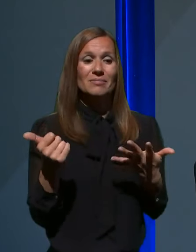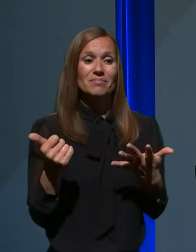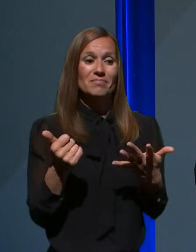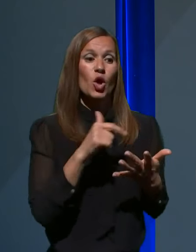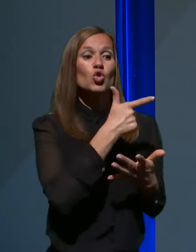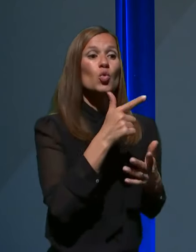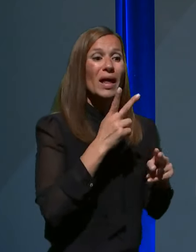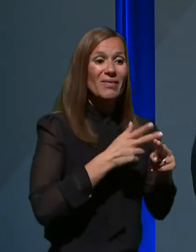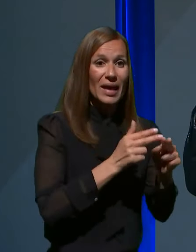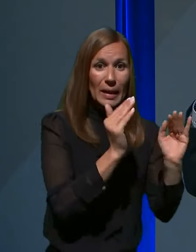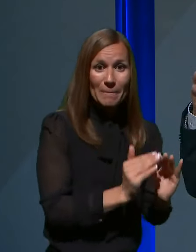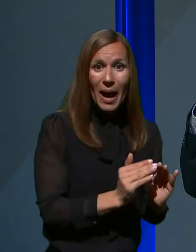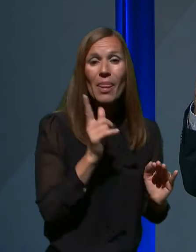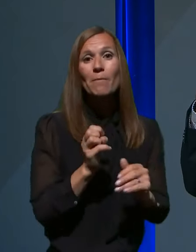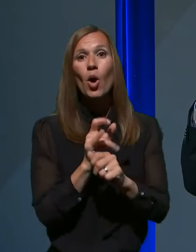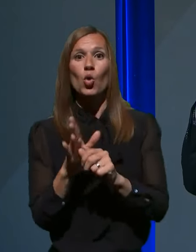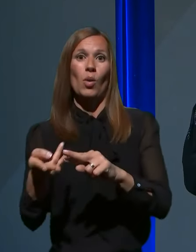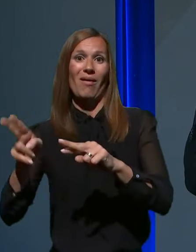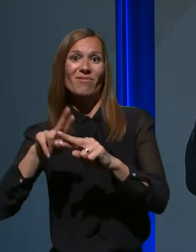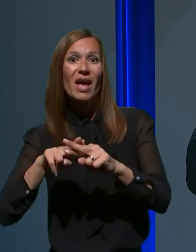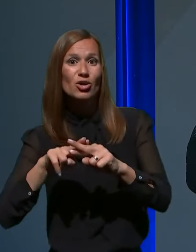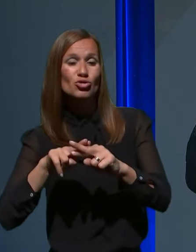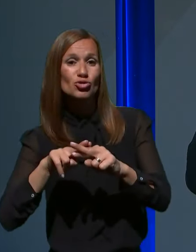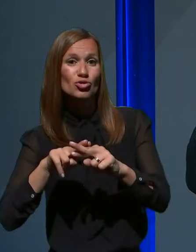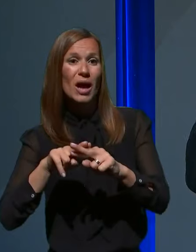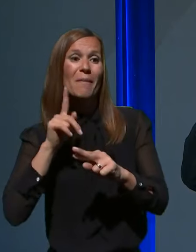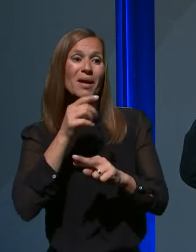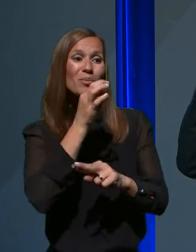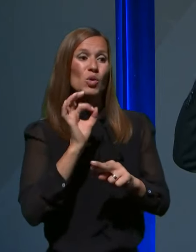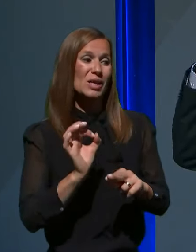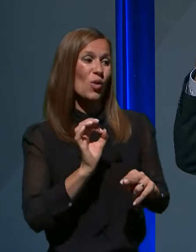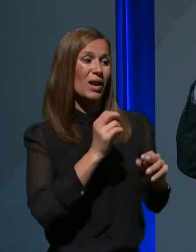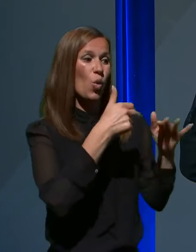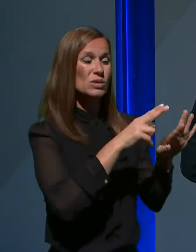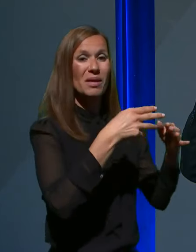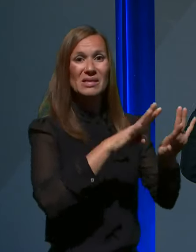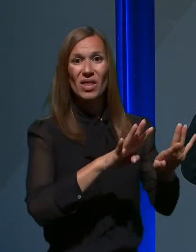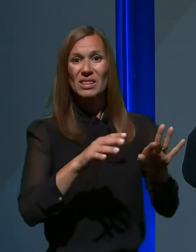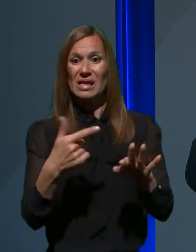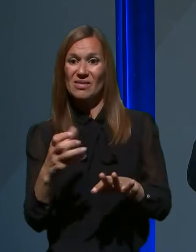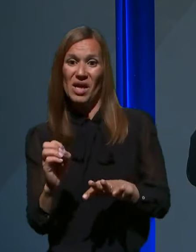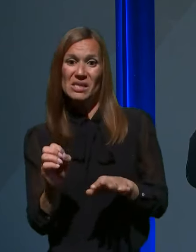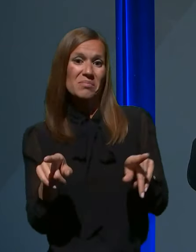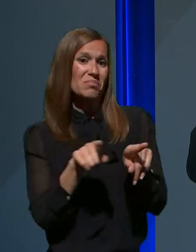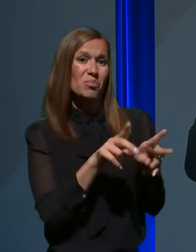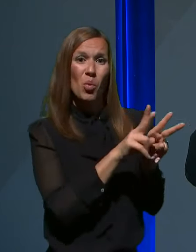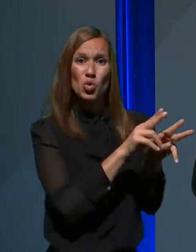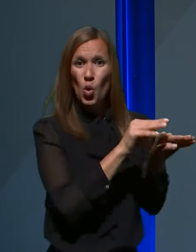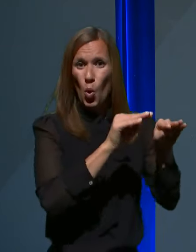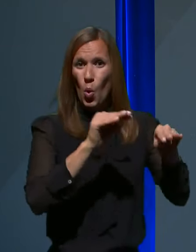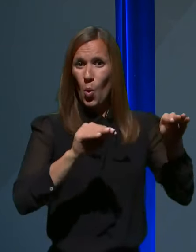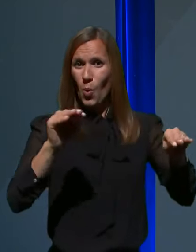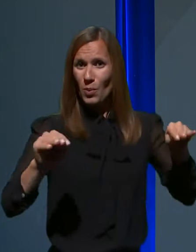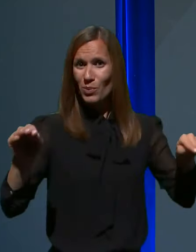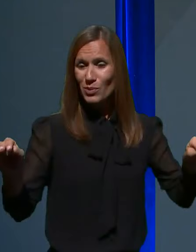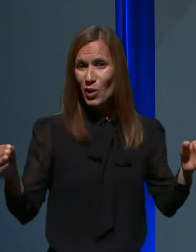razlogi za umiranje bolj na stran COVID-19, ampak še vedno ni preseglo tistega števila, zmanjšalo se je pa verjetno